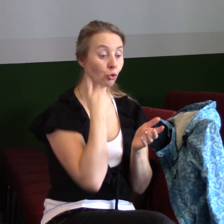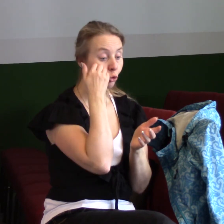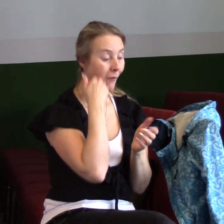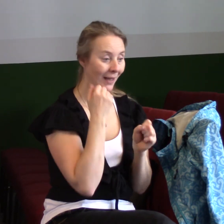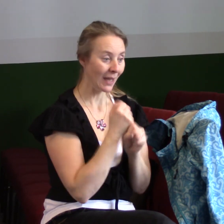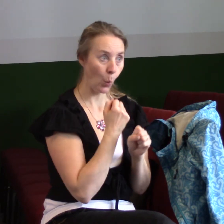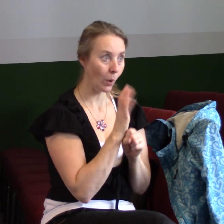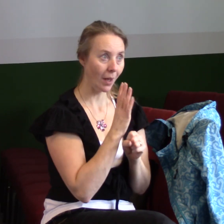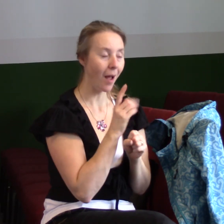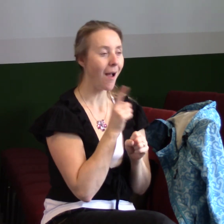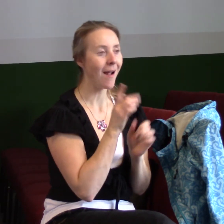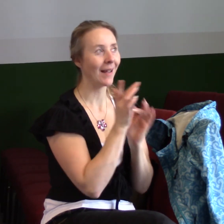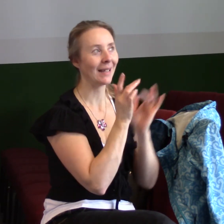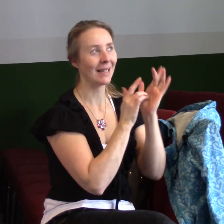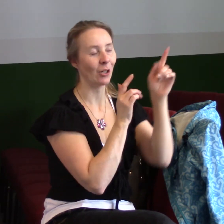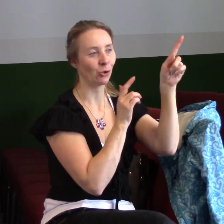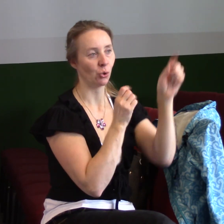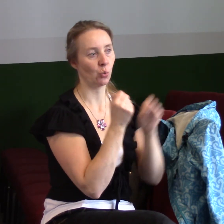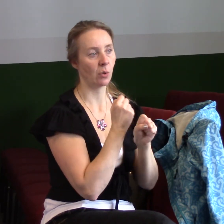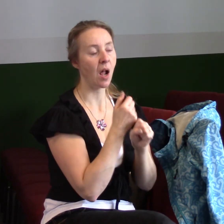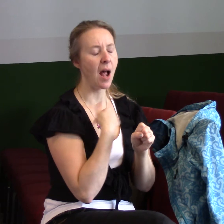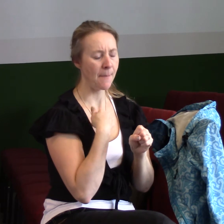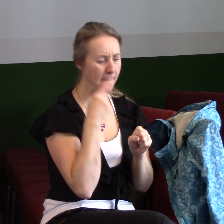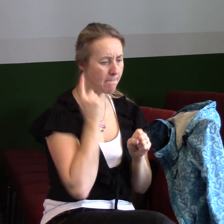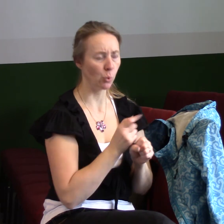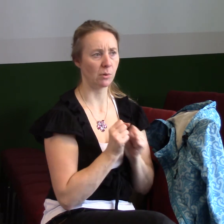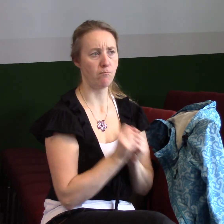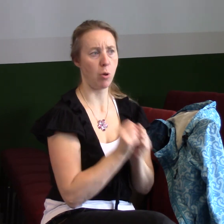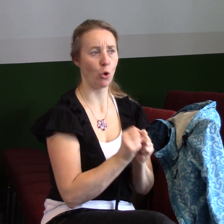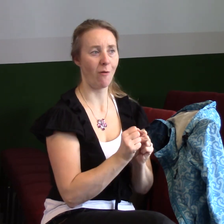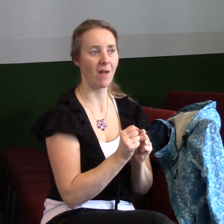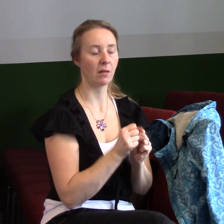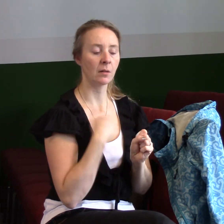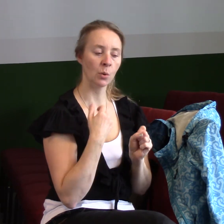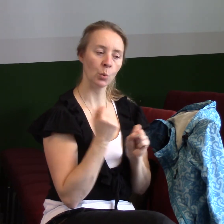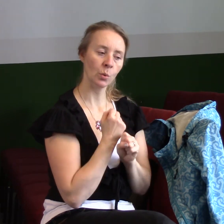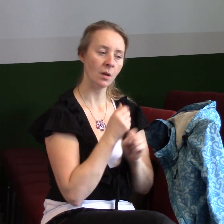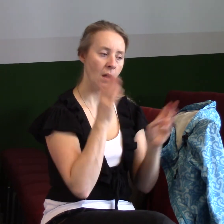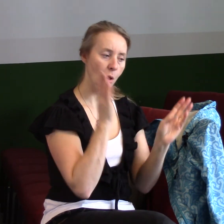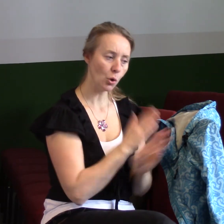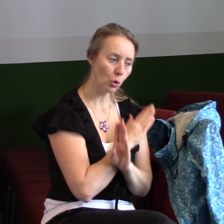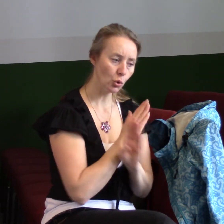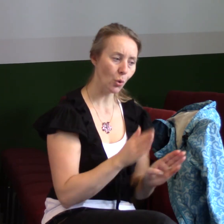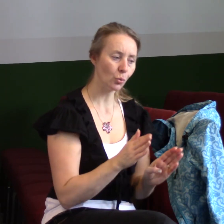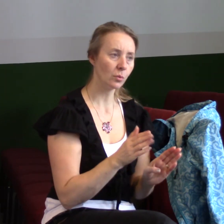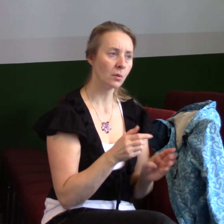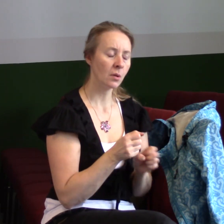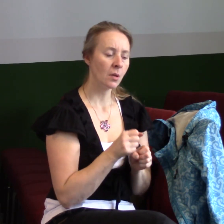Ježíš. Ale vy jste museli bojovat. To znamená, že jste dělali ta rozhodnotí, že jste se tlačili k Ježíši,